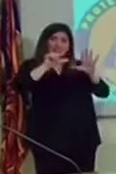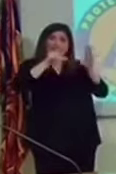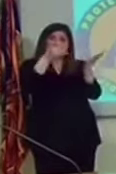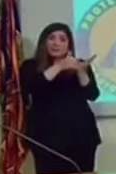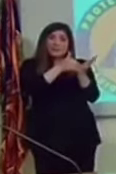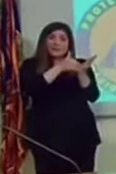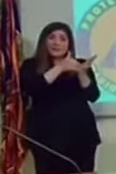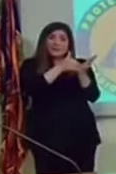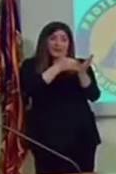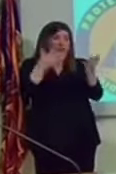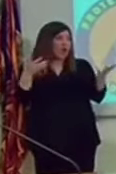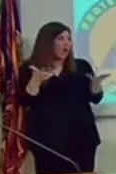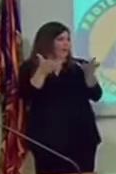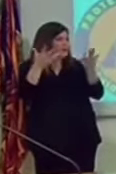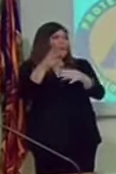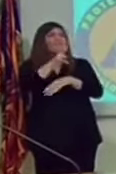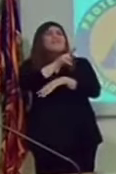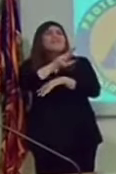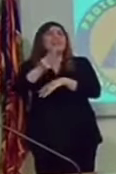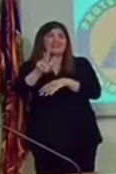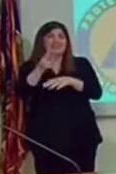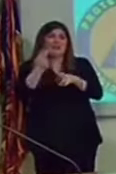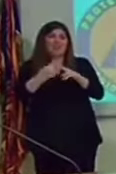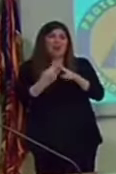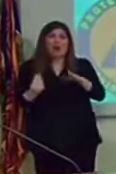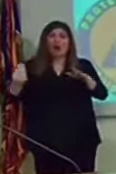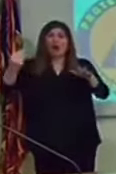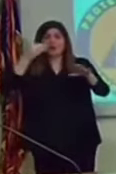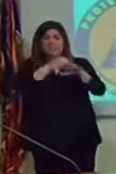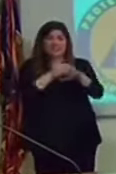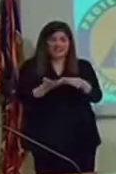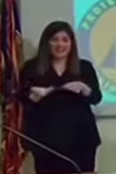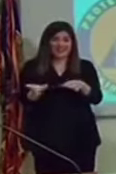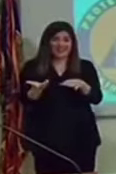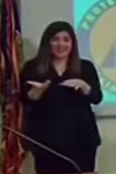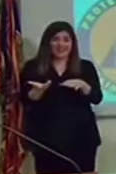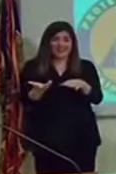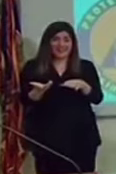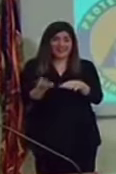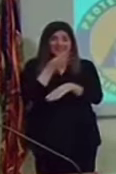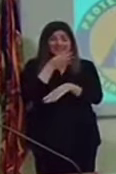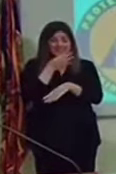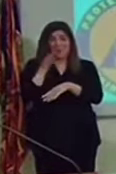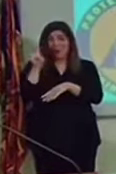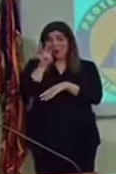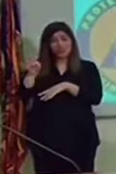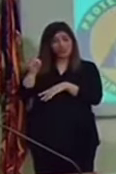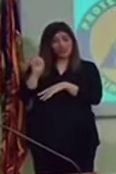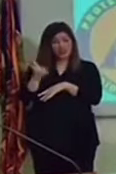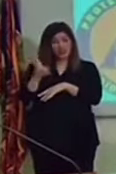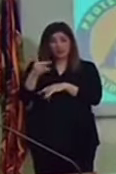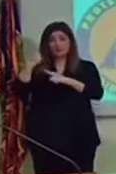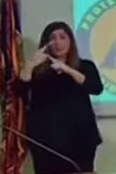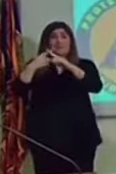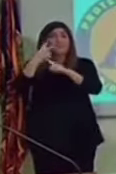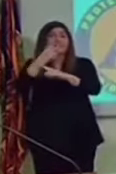23 volte. Vuol dire che 412 dobbiamo moltiplicare per 23.